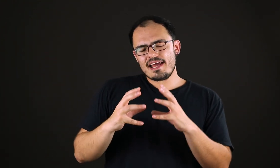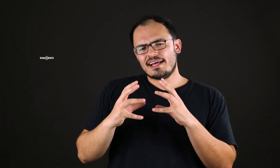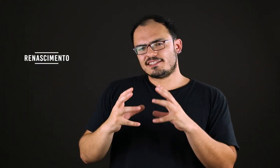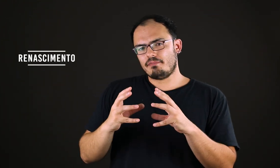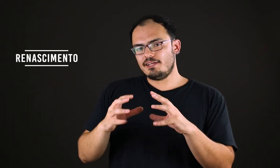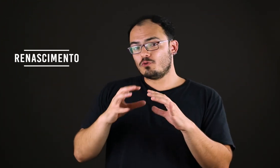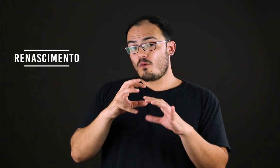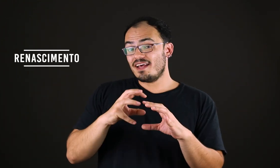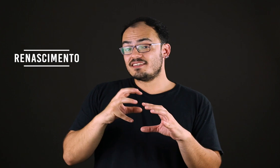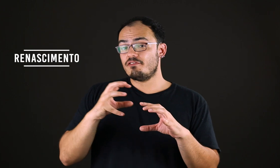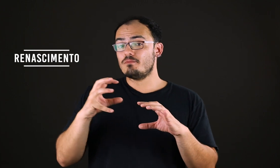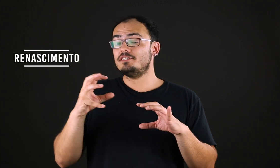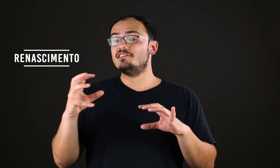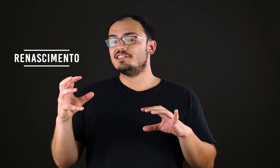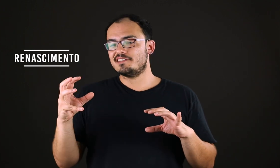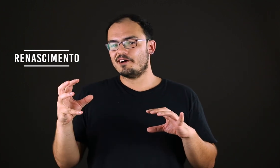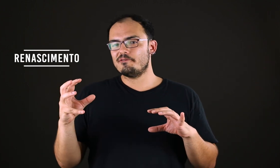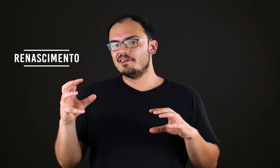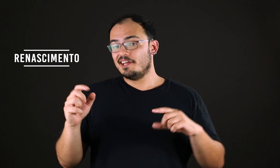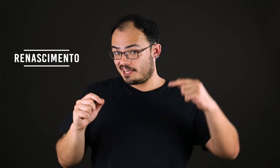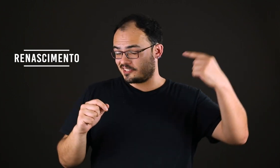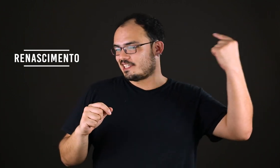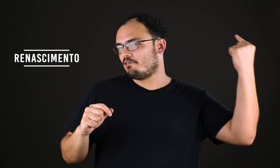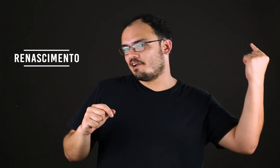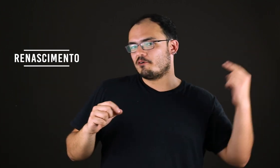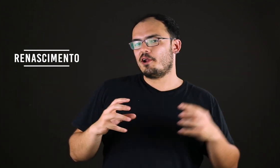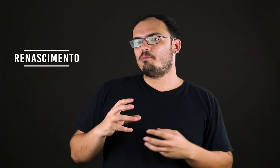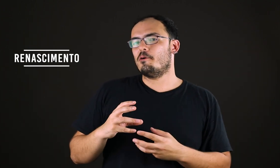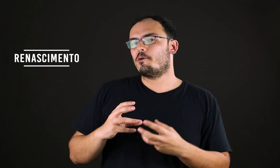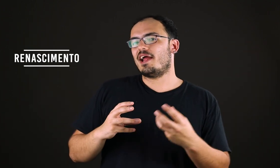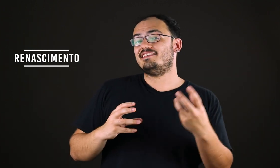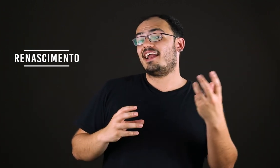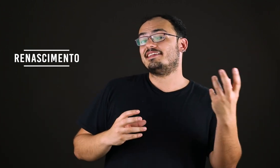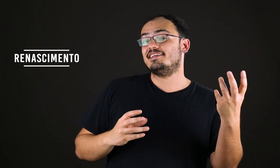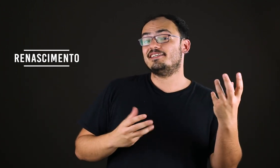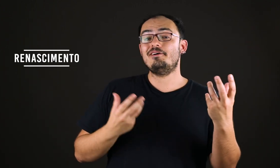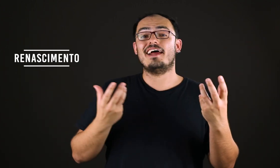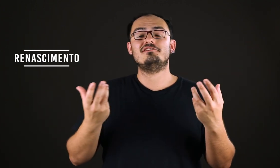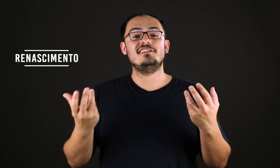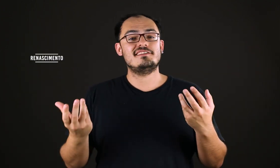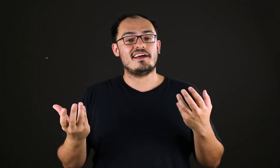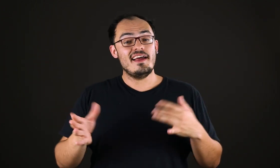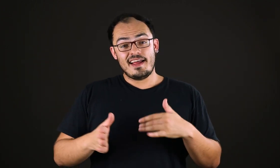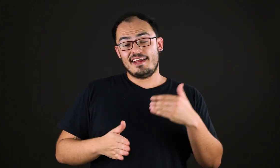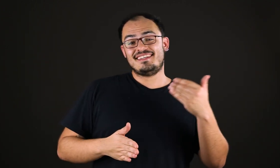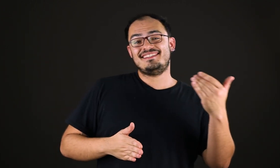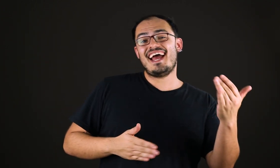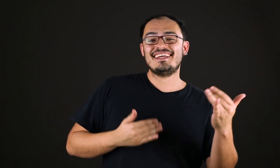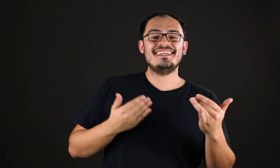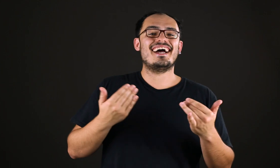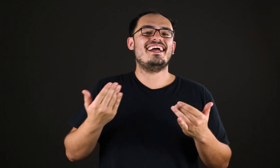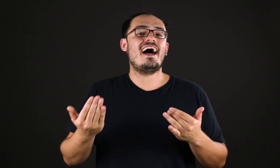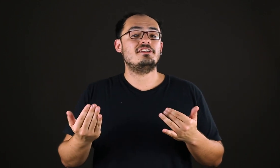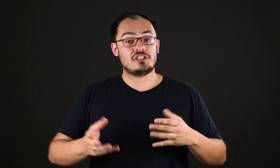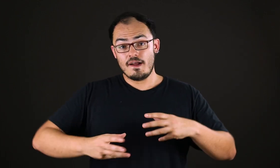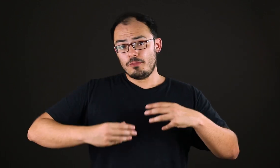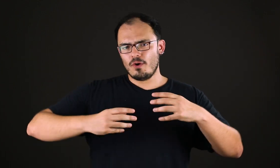Renascimento começa a haver uma distinção, que a gente estava falando agora há pouco, entre artesão e artista, entre técnica e arte. No